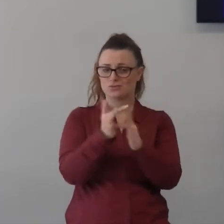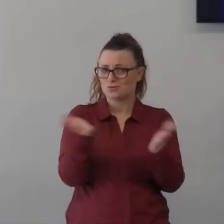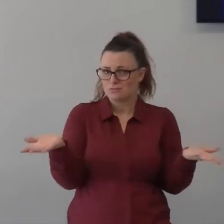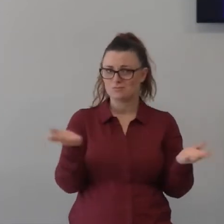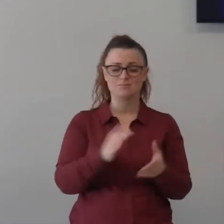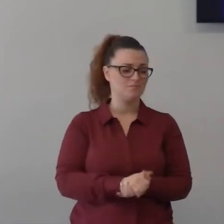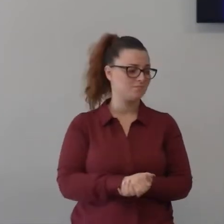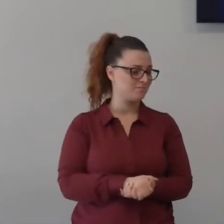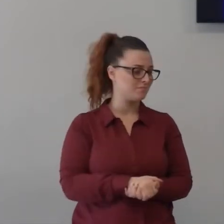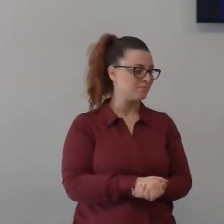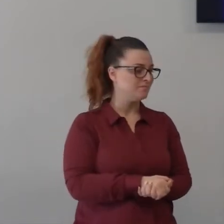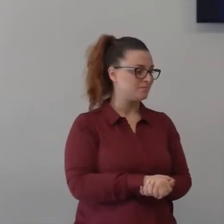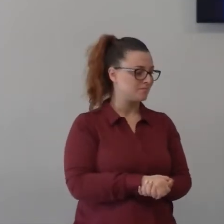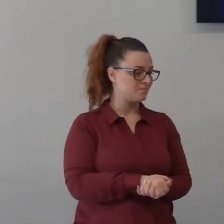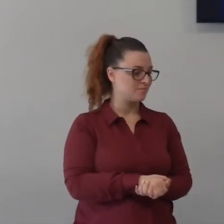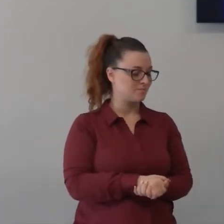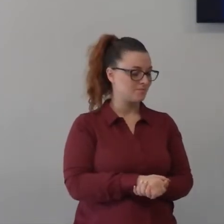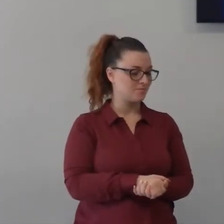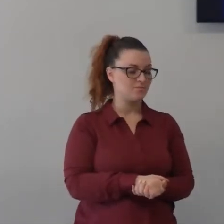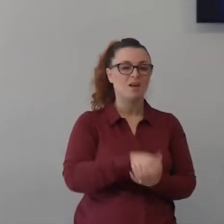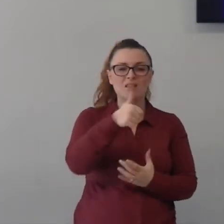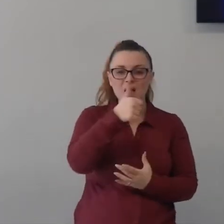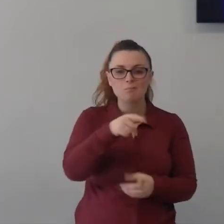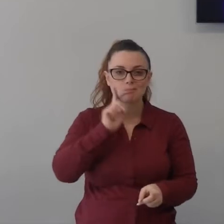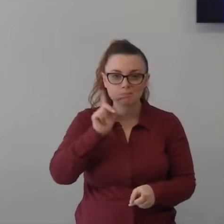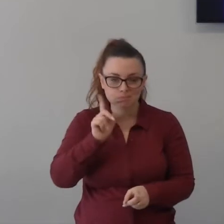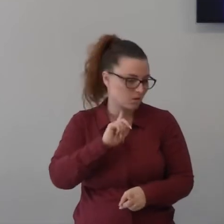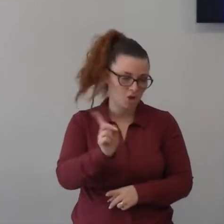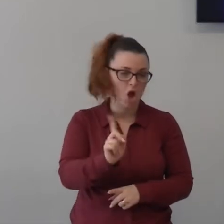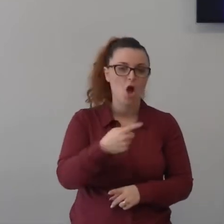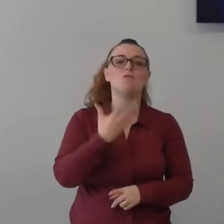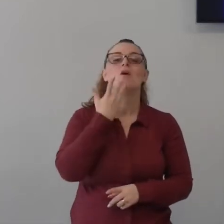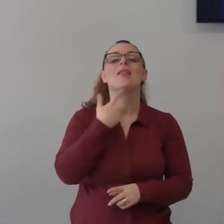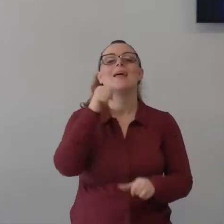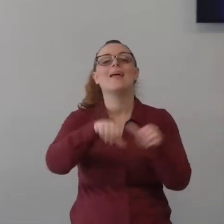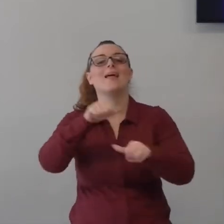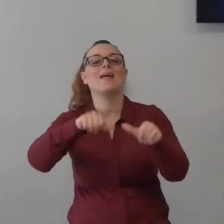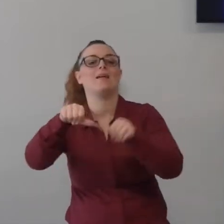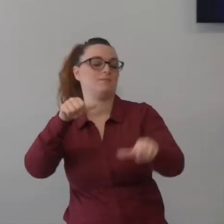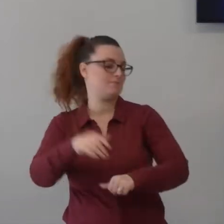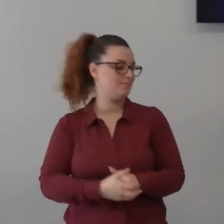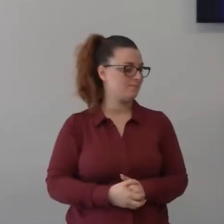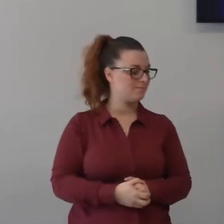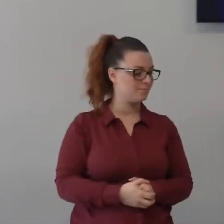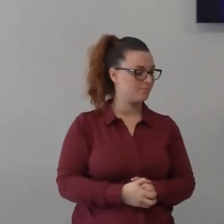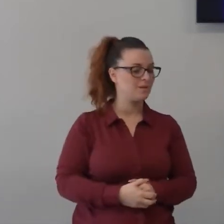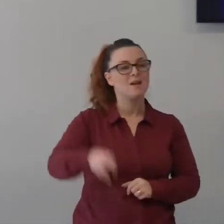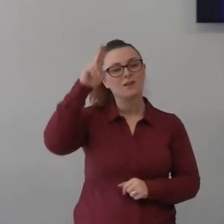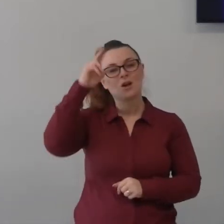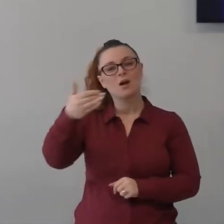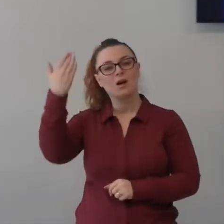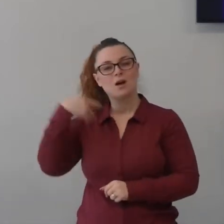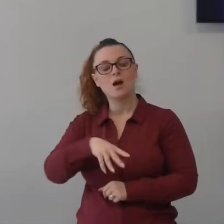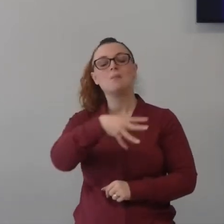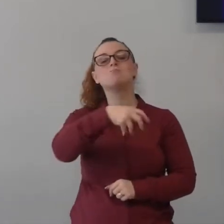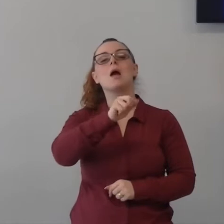differente non fa mai due cose uguali vi ricordate che come aveva fatto la volta scorsa Marco 4